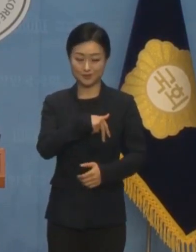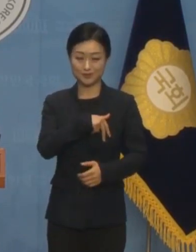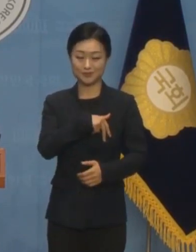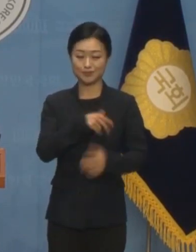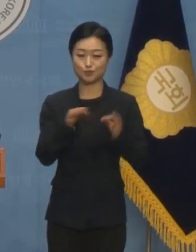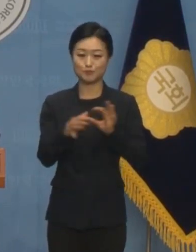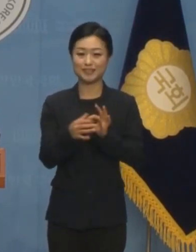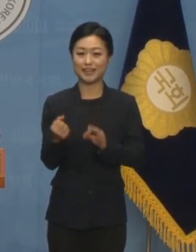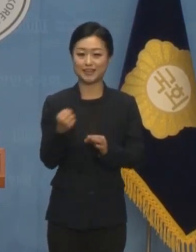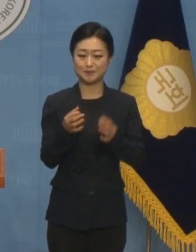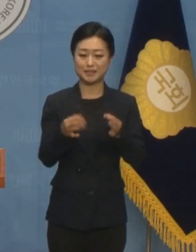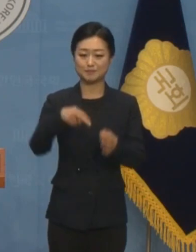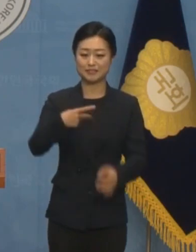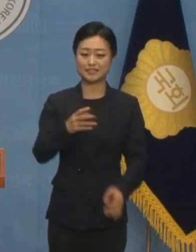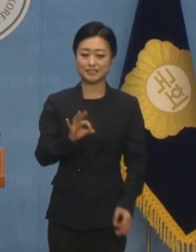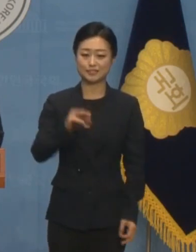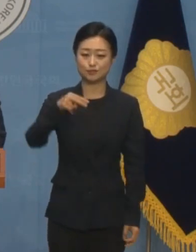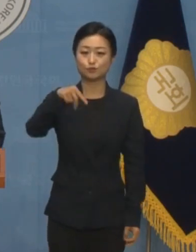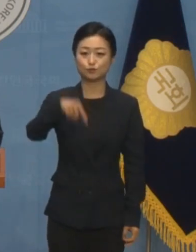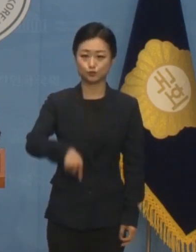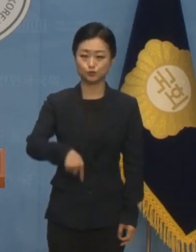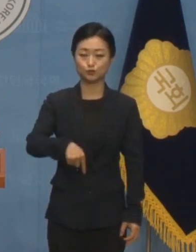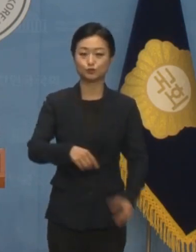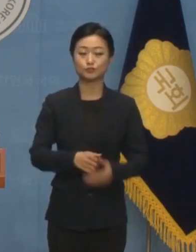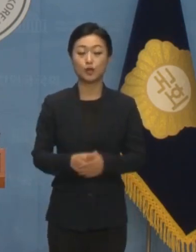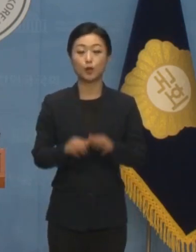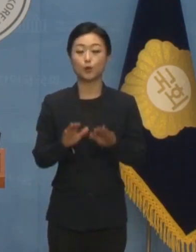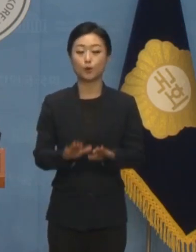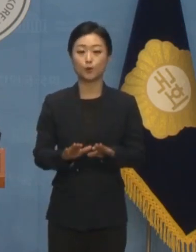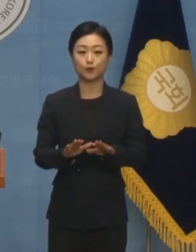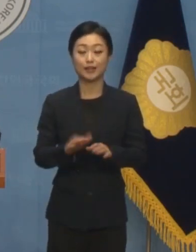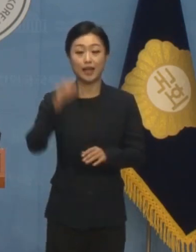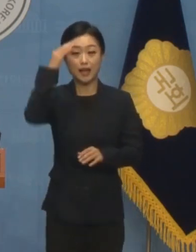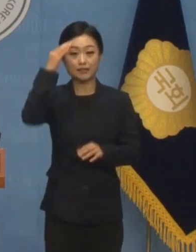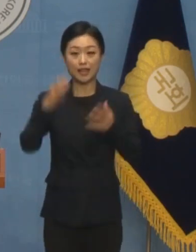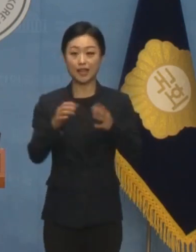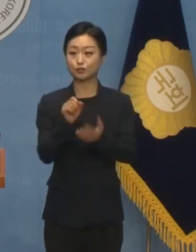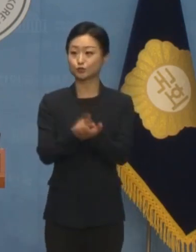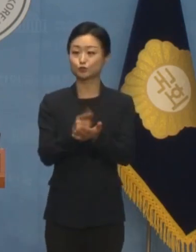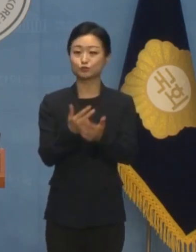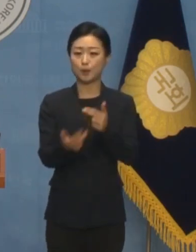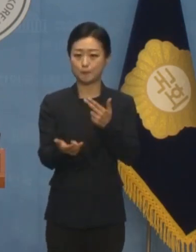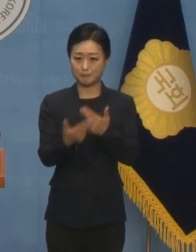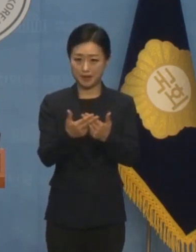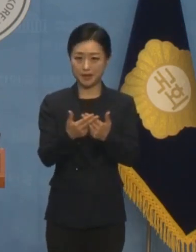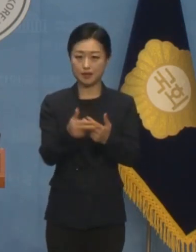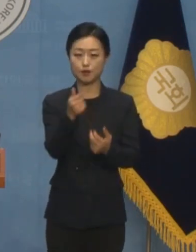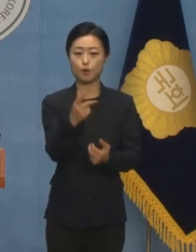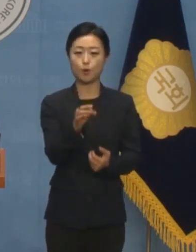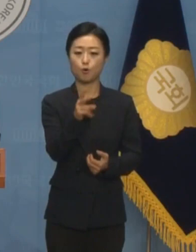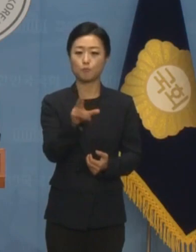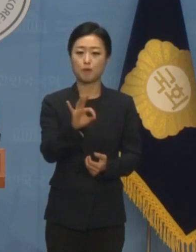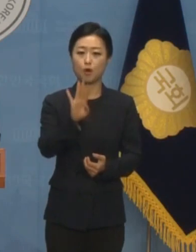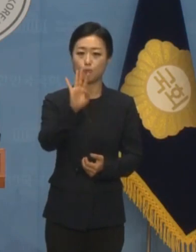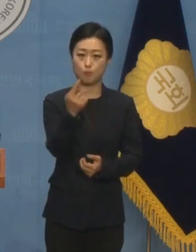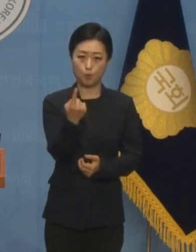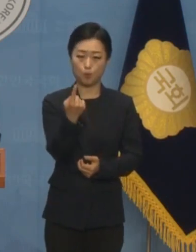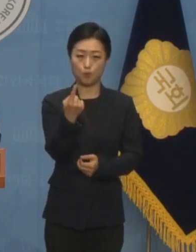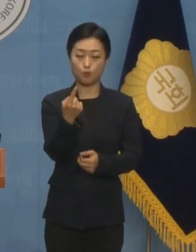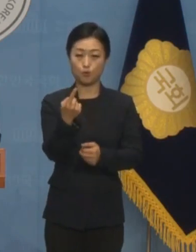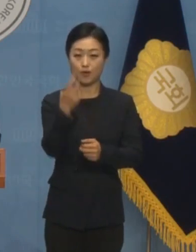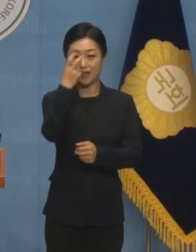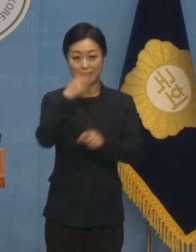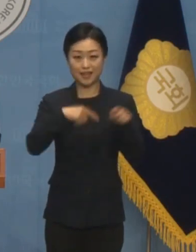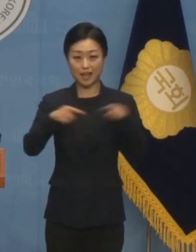국회의원 김승수입니다 저는 오늘 대한축구협회의 홍명보 국가축구대표팀